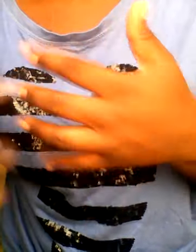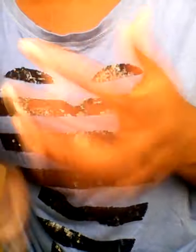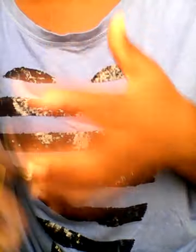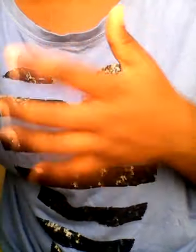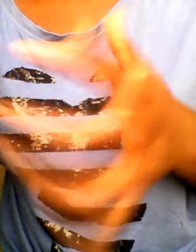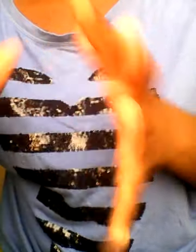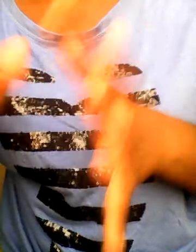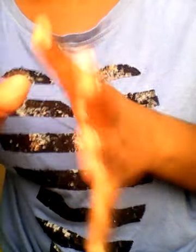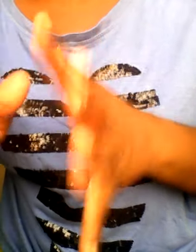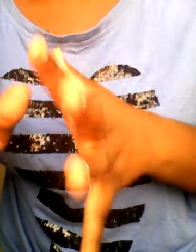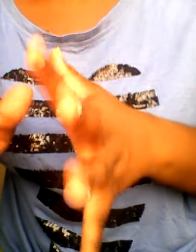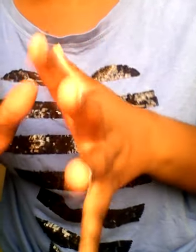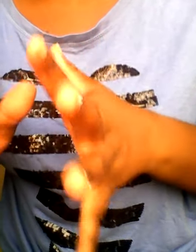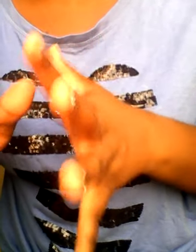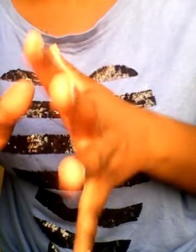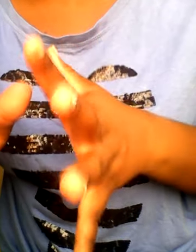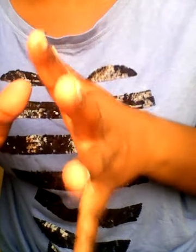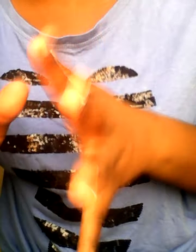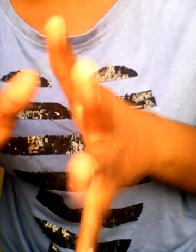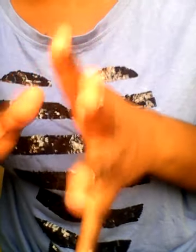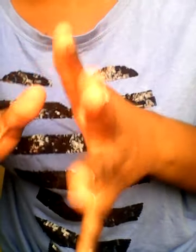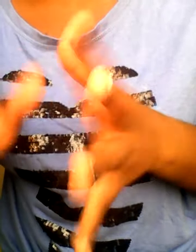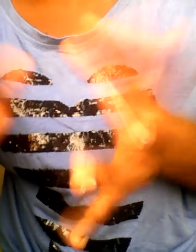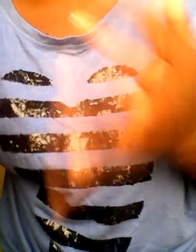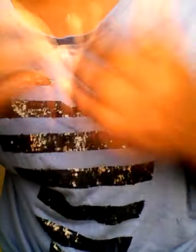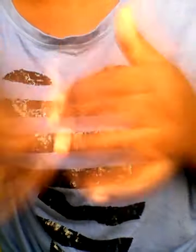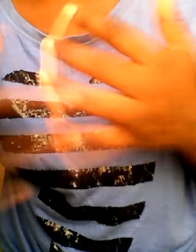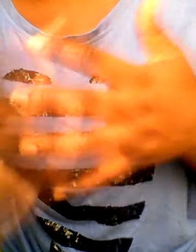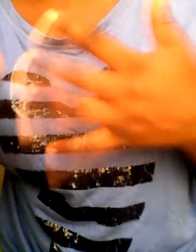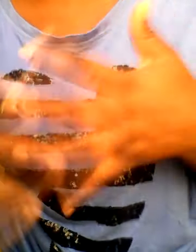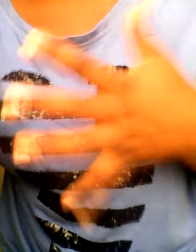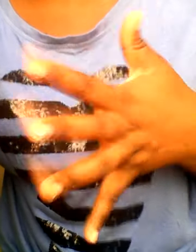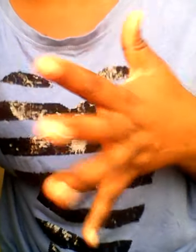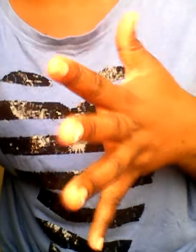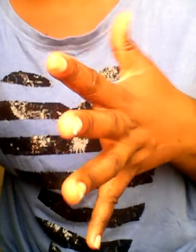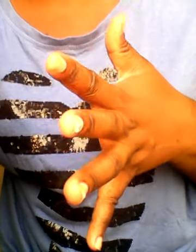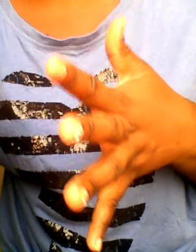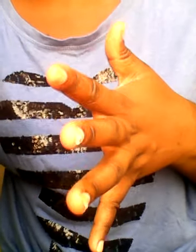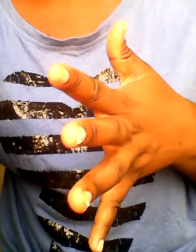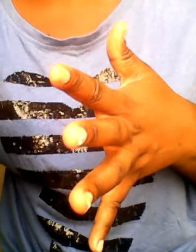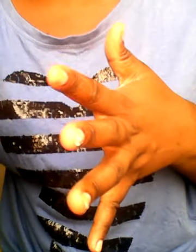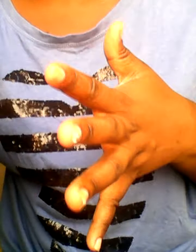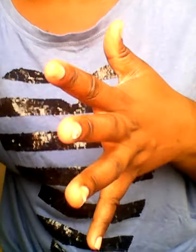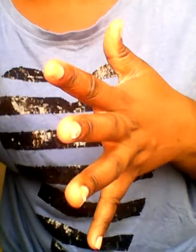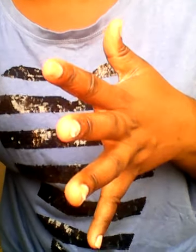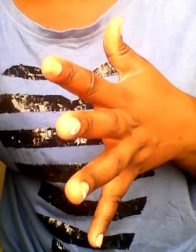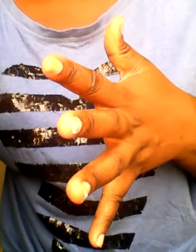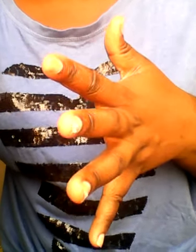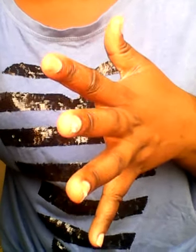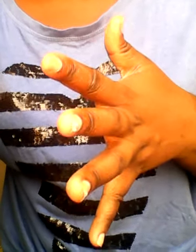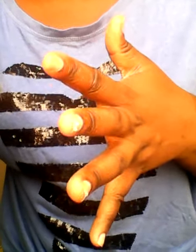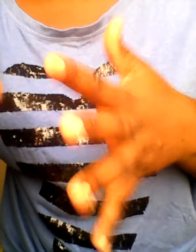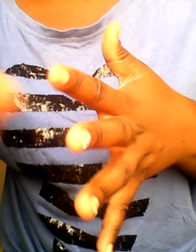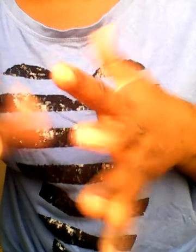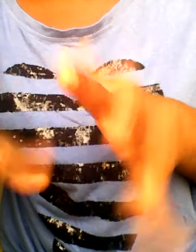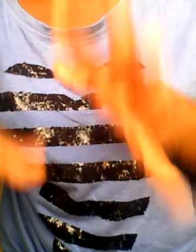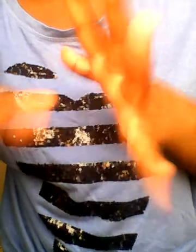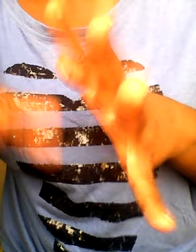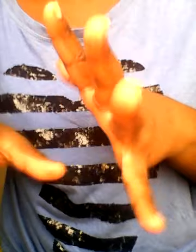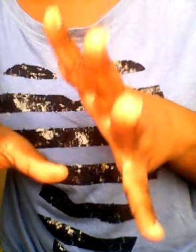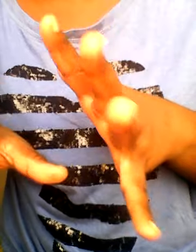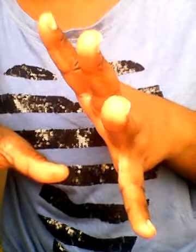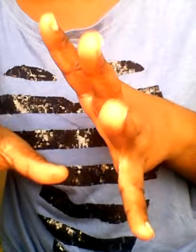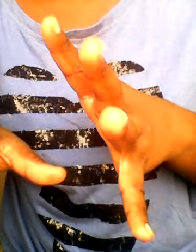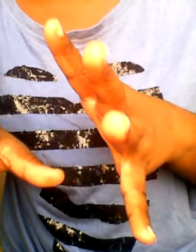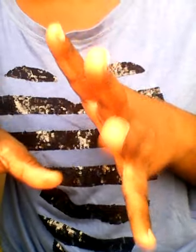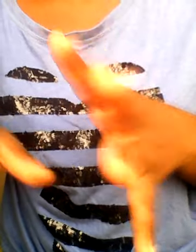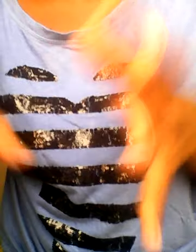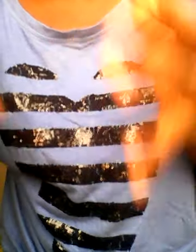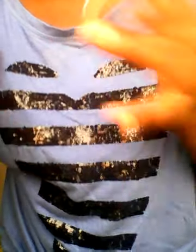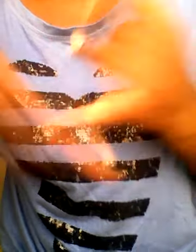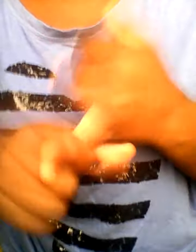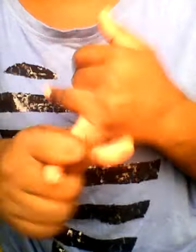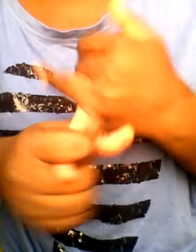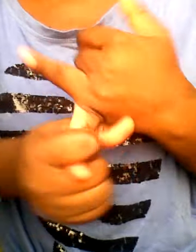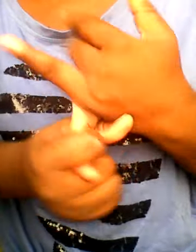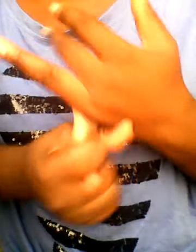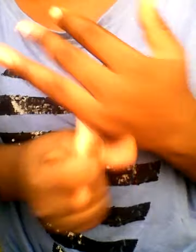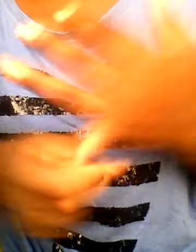la benoire donc laisser la benoire tranquille quelques temps le temps de traiter tout cela mais vous allez arrêter arrêter les bains